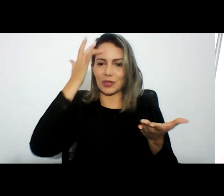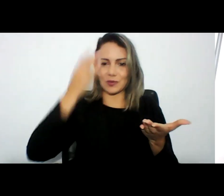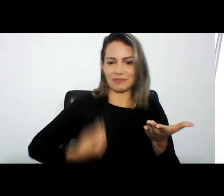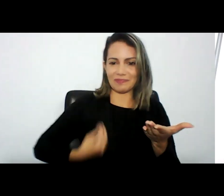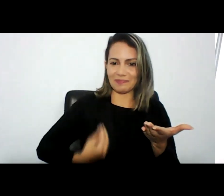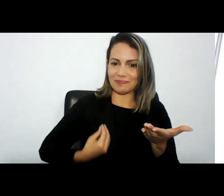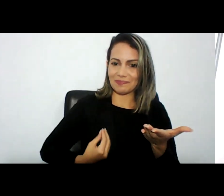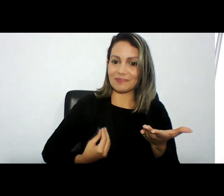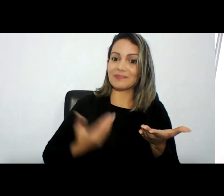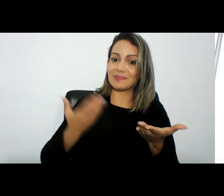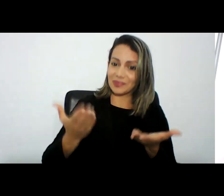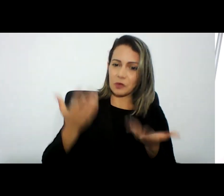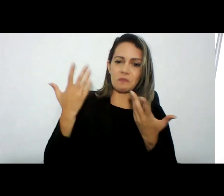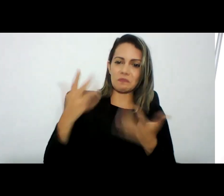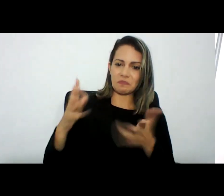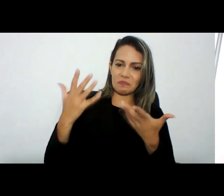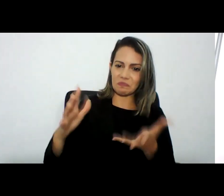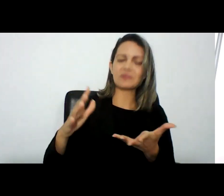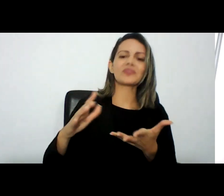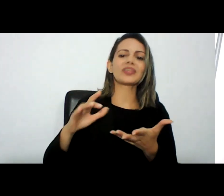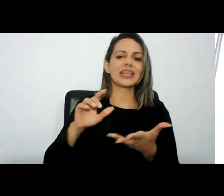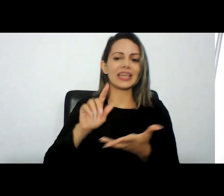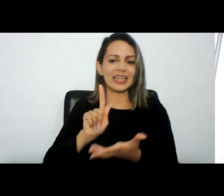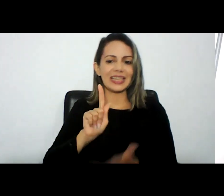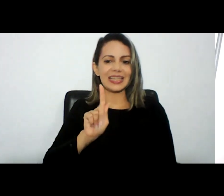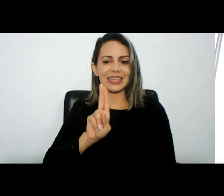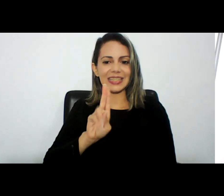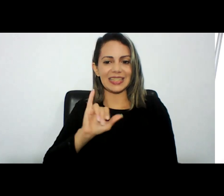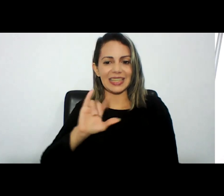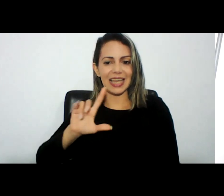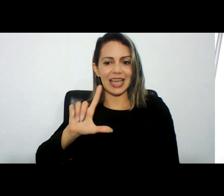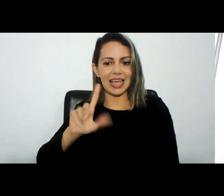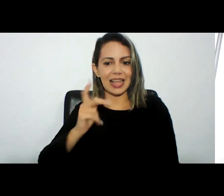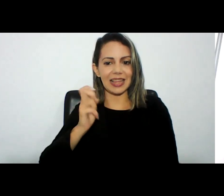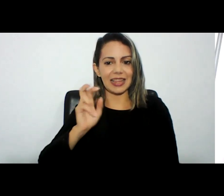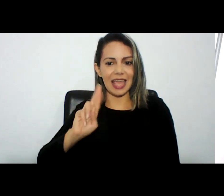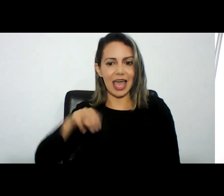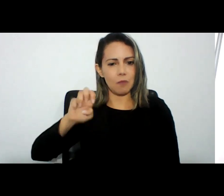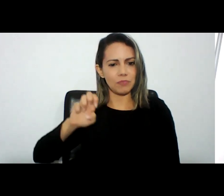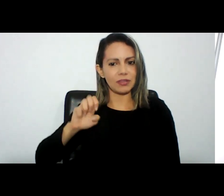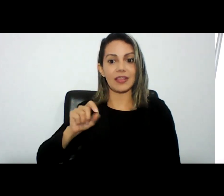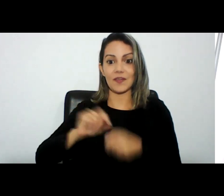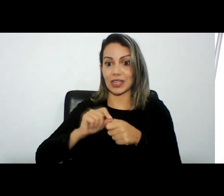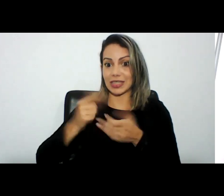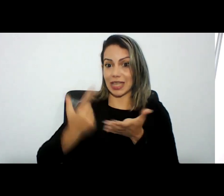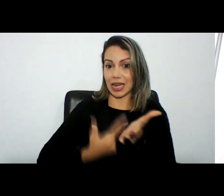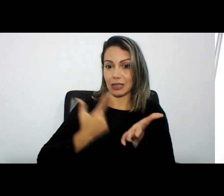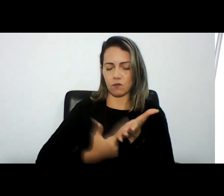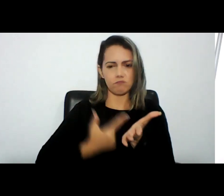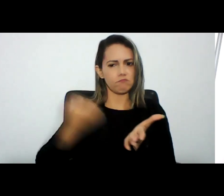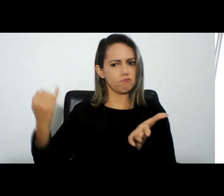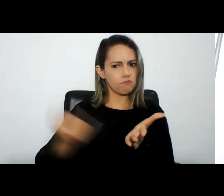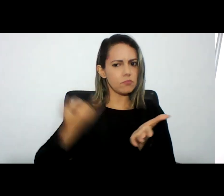doutor Guilherme Cazelli que está lançando esse livro Manual de Investigação Digital um livro muito importante sobre fontes abertas